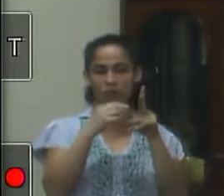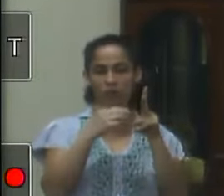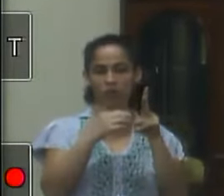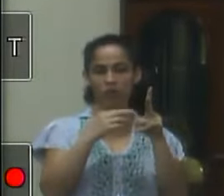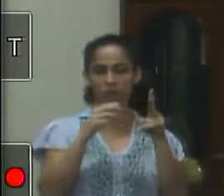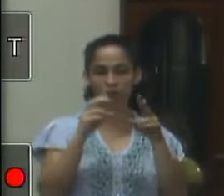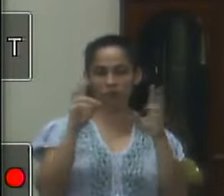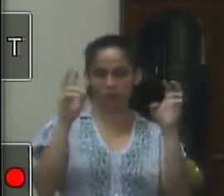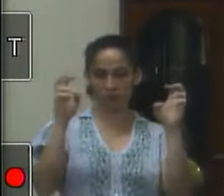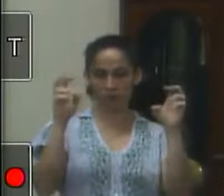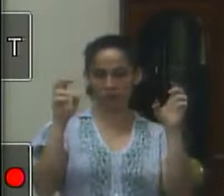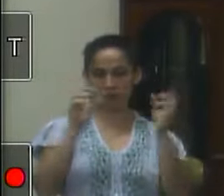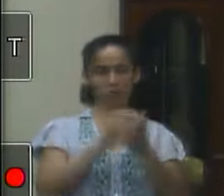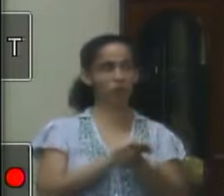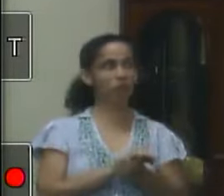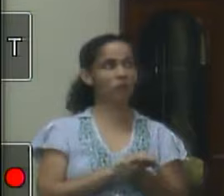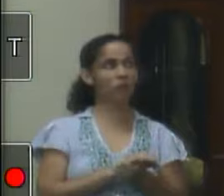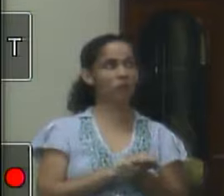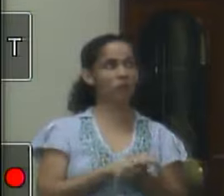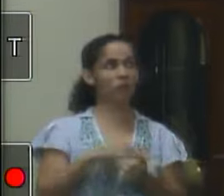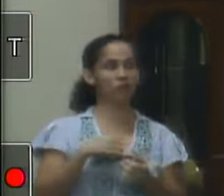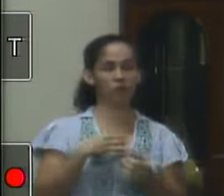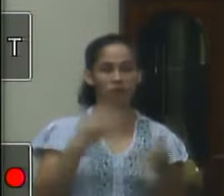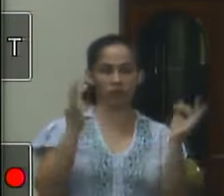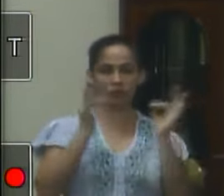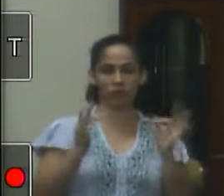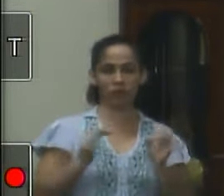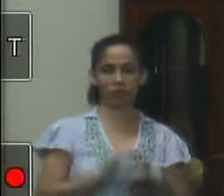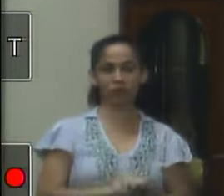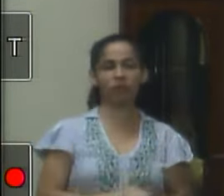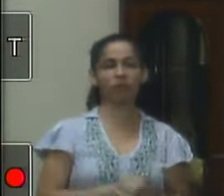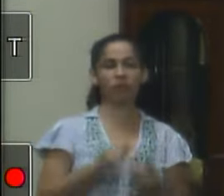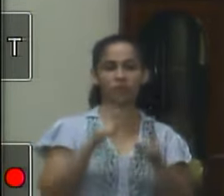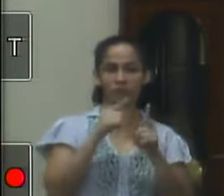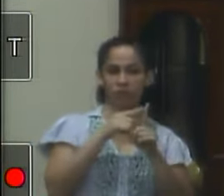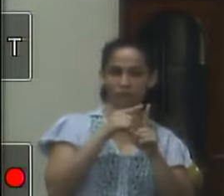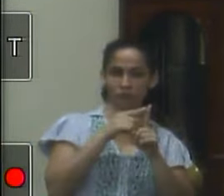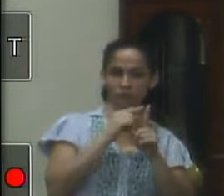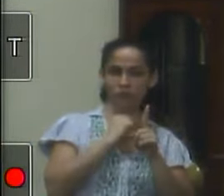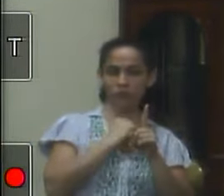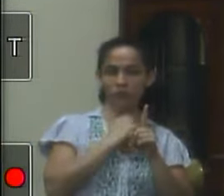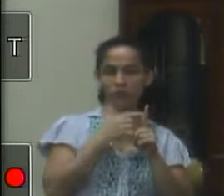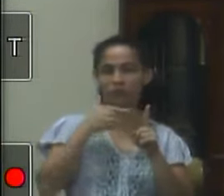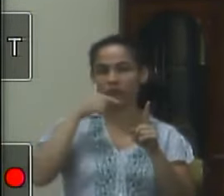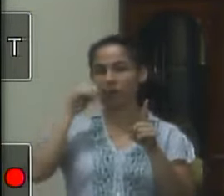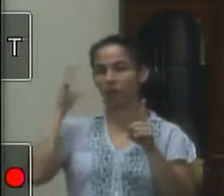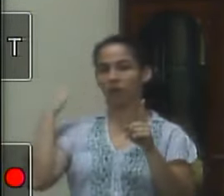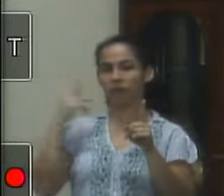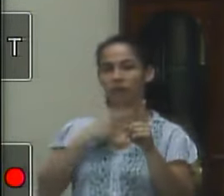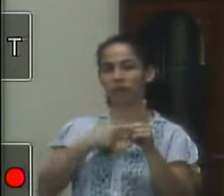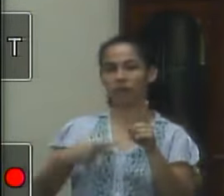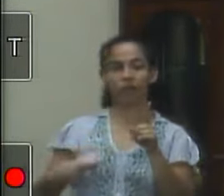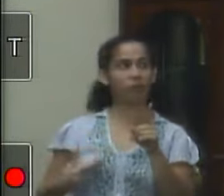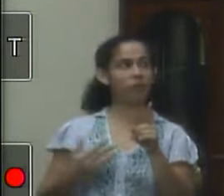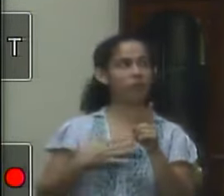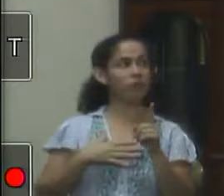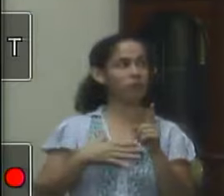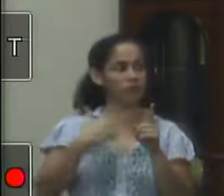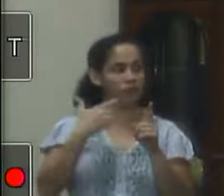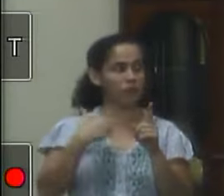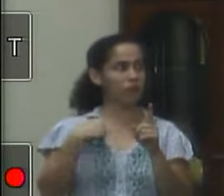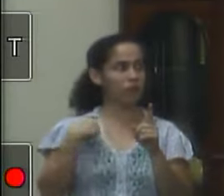situações que me gratificam muito. uma que ontem, senhor presidente, nós